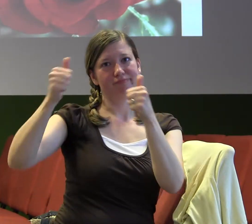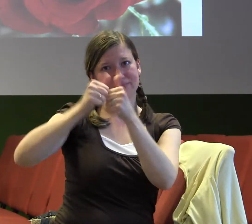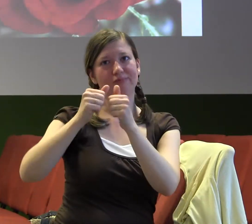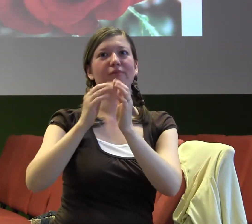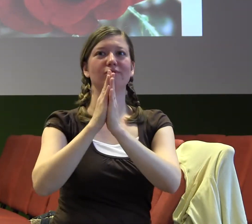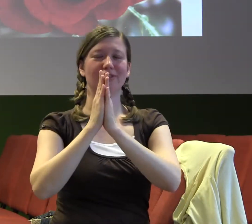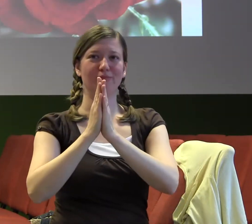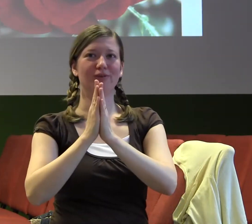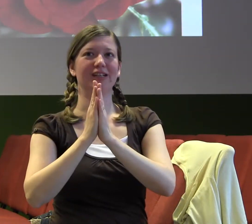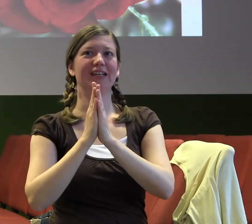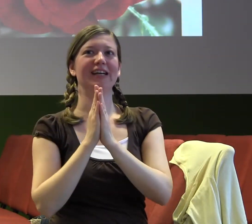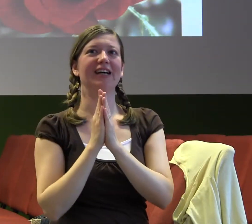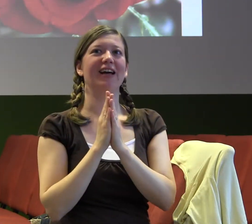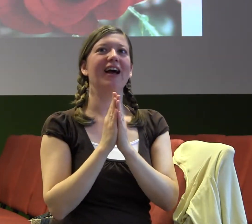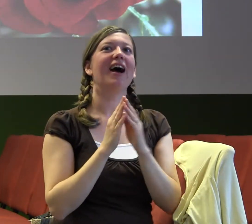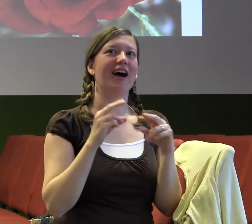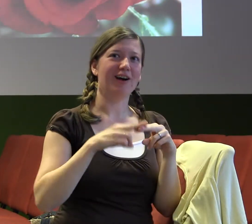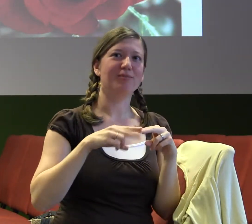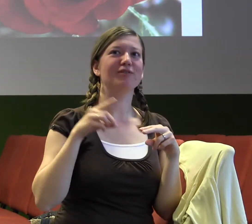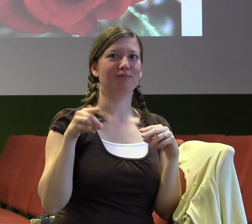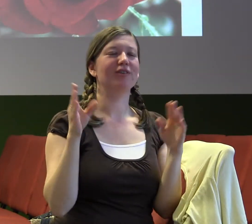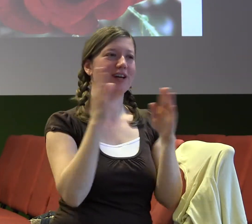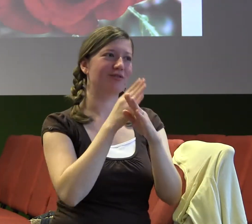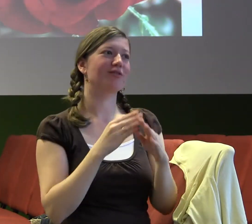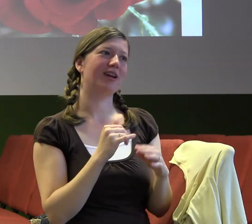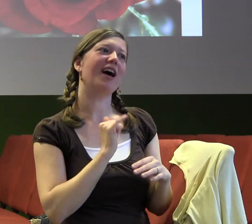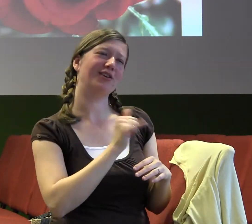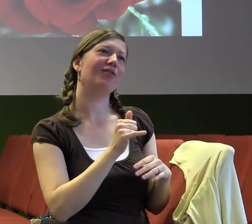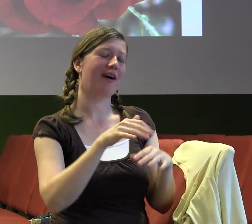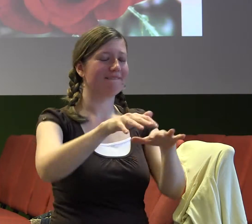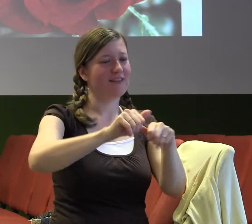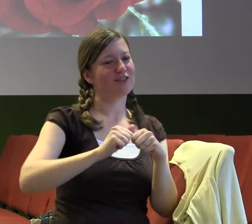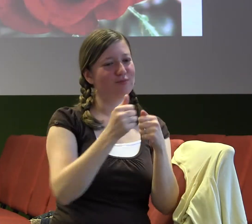tíky. Tak utíkala zpátky a vzala to. To se mi moc líbilo, tenhle ten postoj.